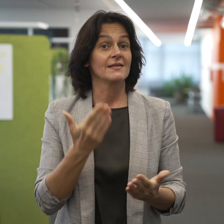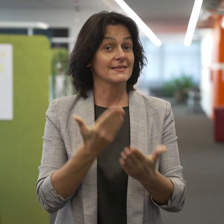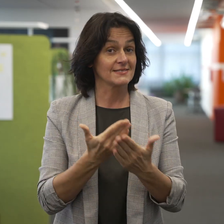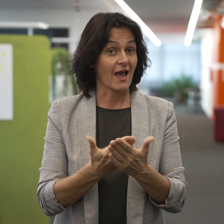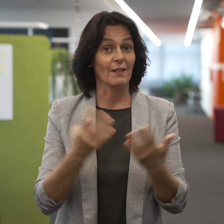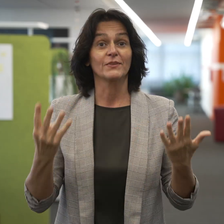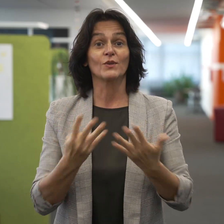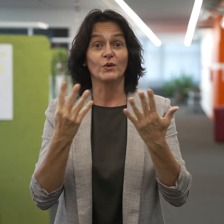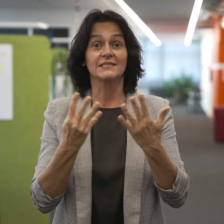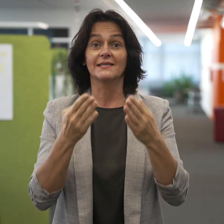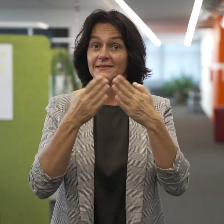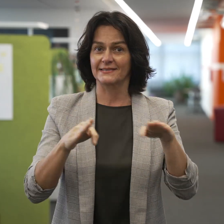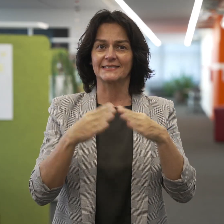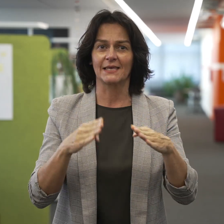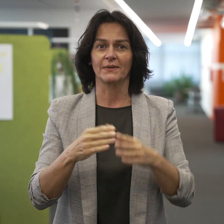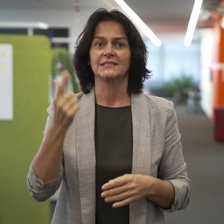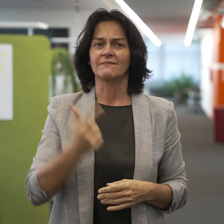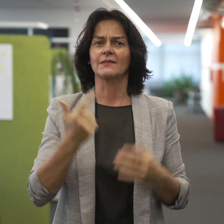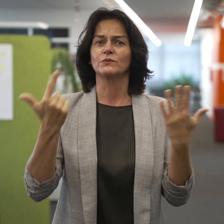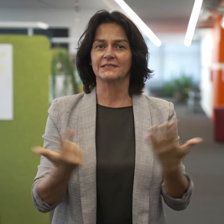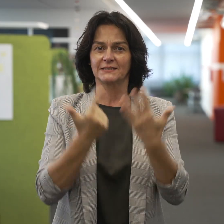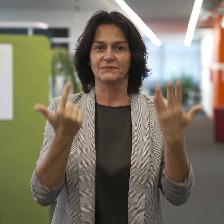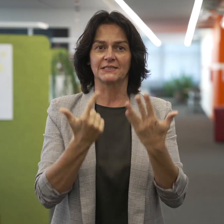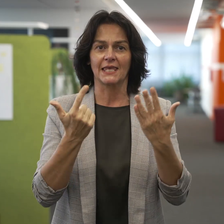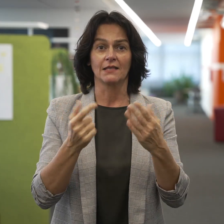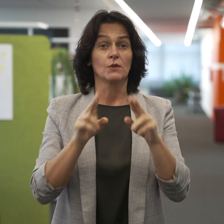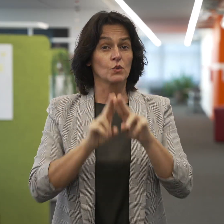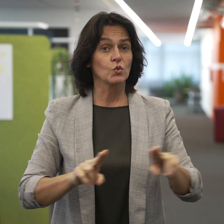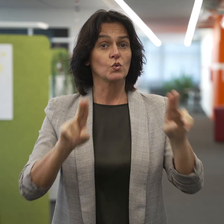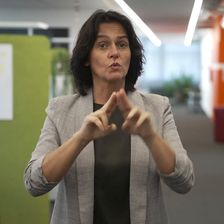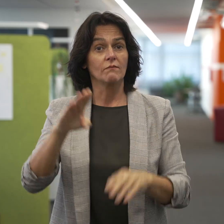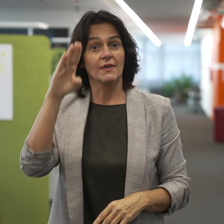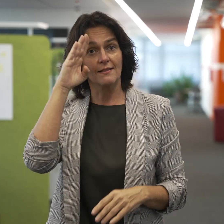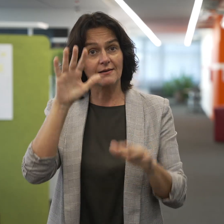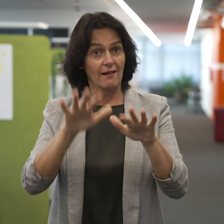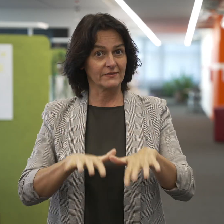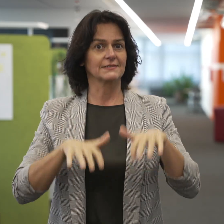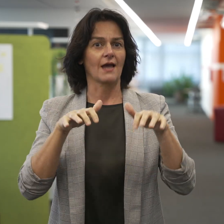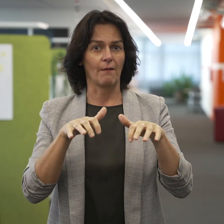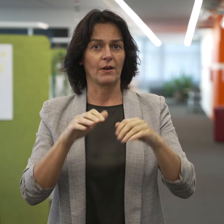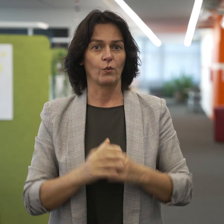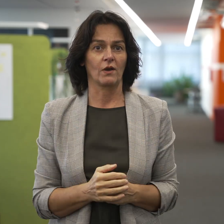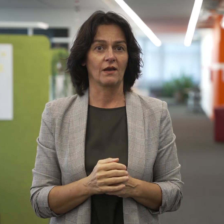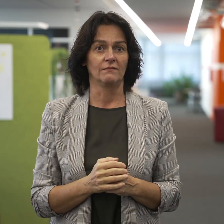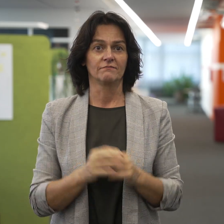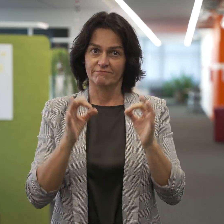Dafür hat die UNO-Generalversammlung vom 19. September 2017 den 23. September eigens zum